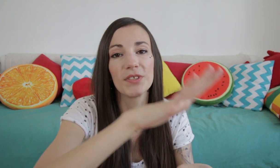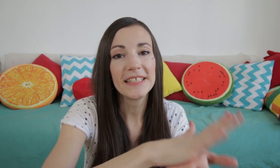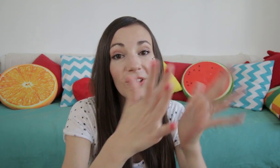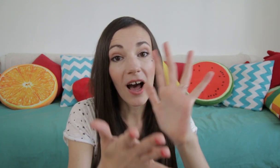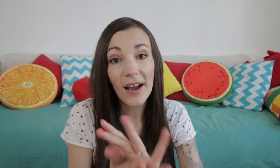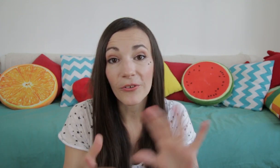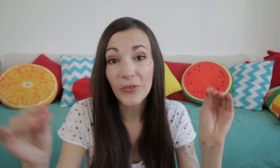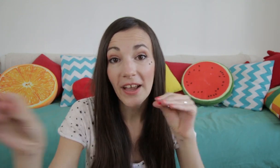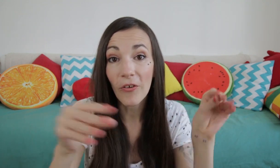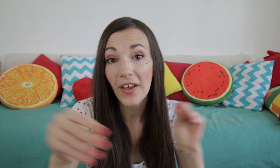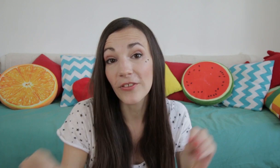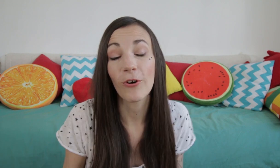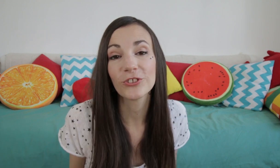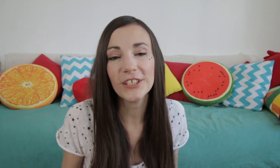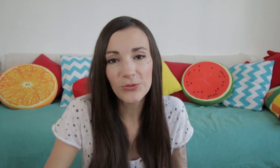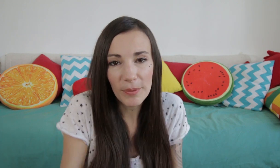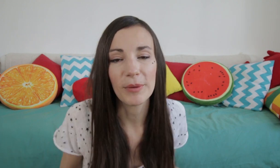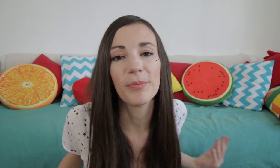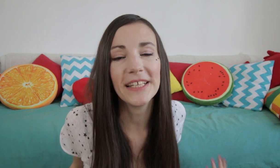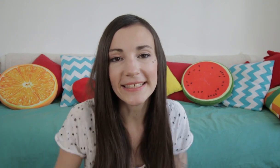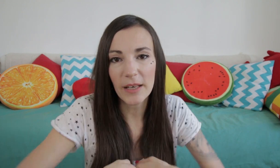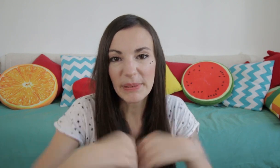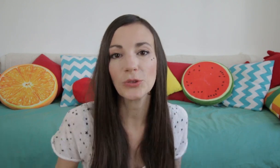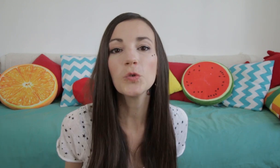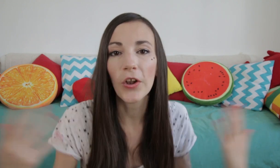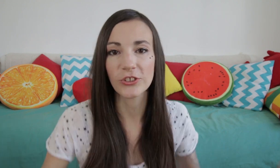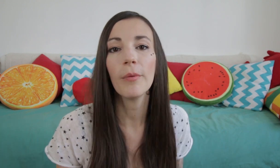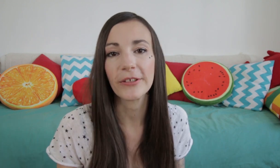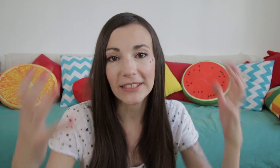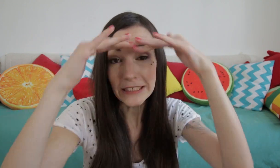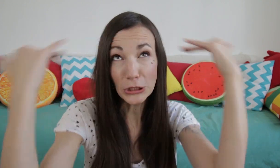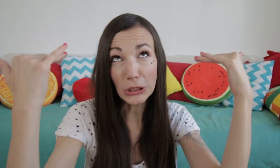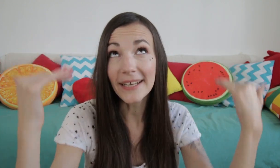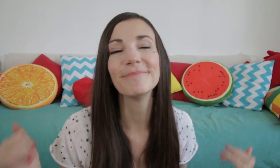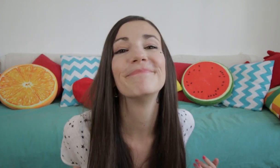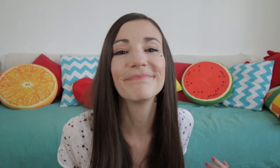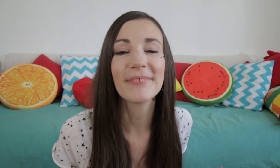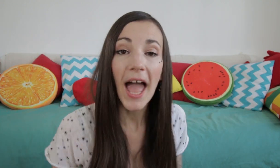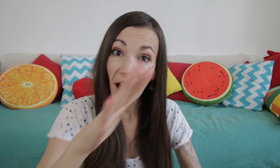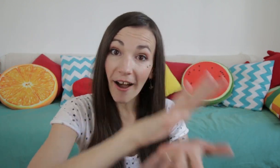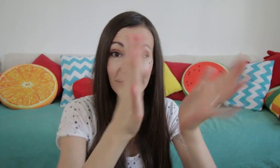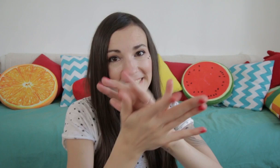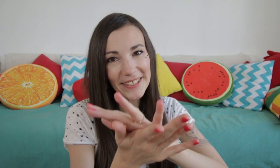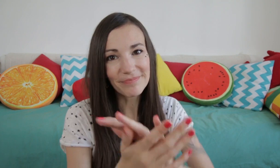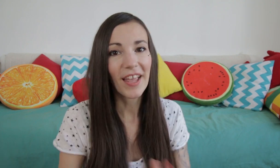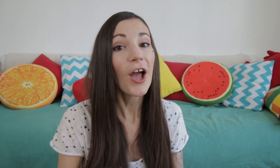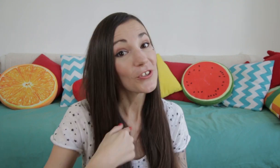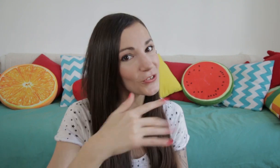signe là quand on est en train de ranger tous les playmobiles qu'il y a partout dans la chambre et qu'on en a jusque là. Rangez. Je